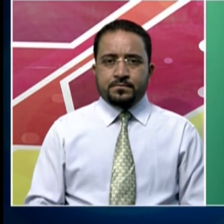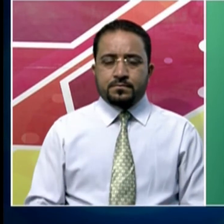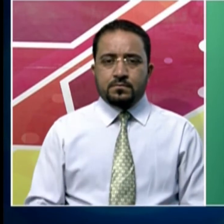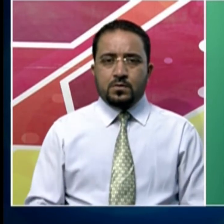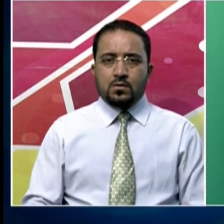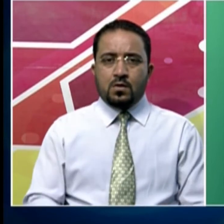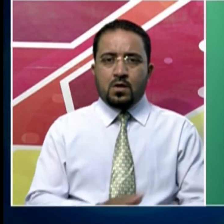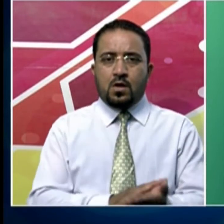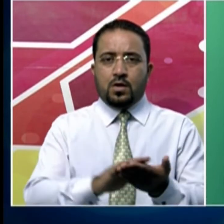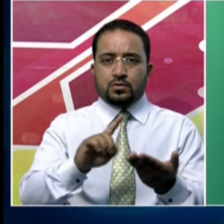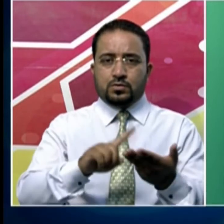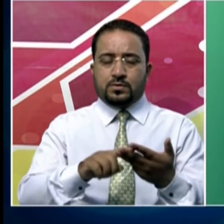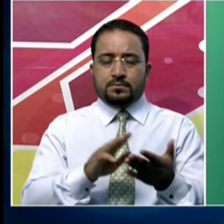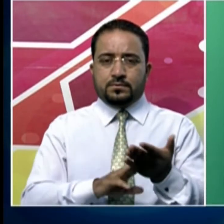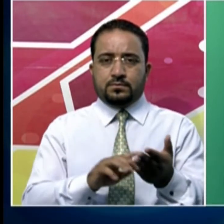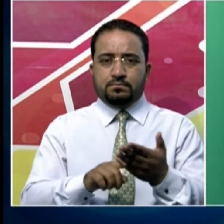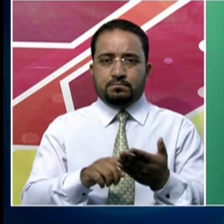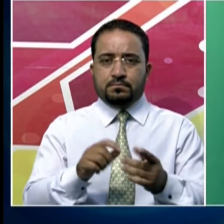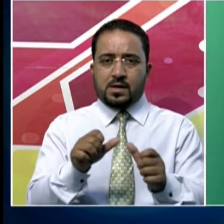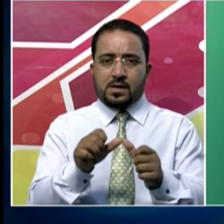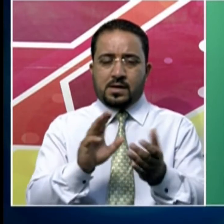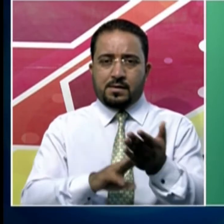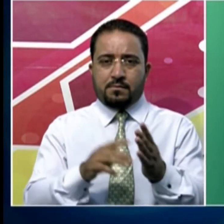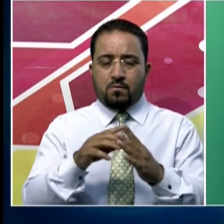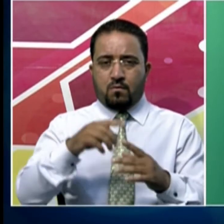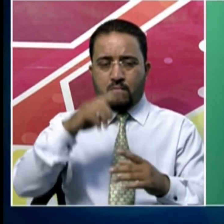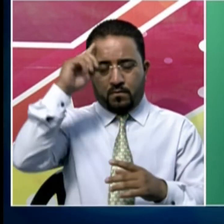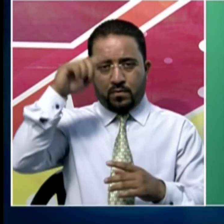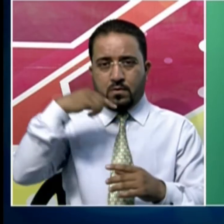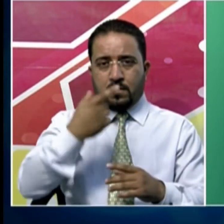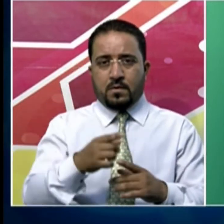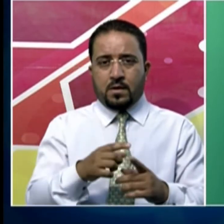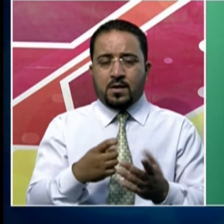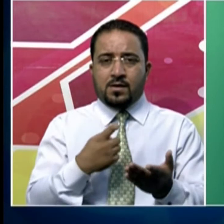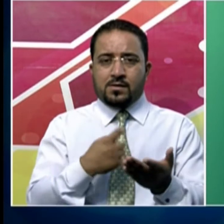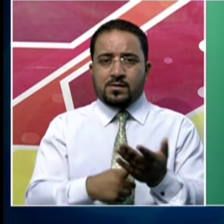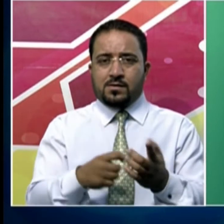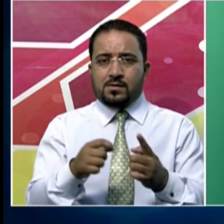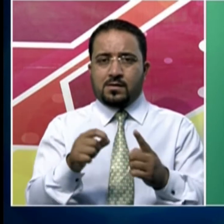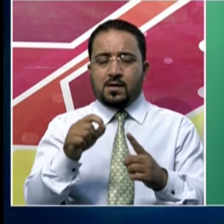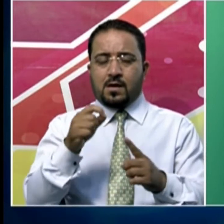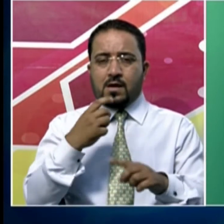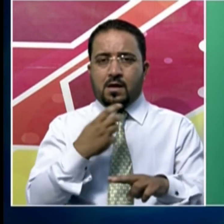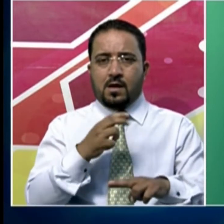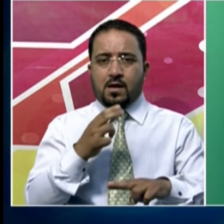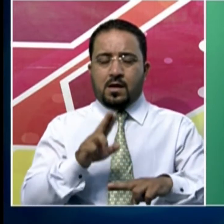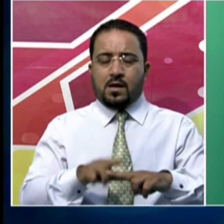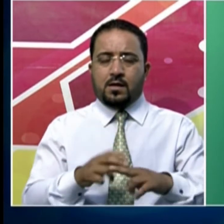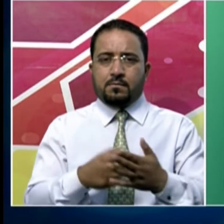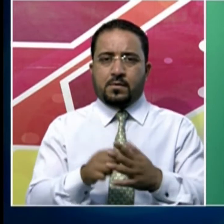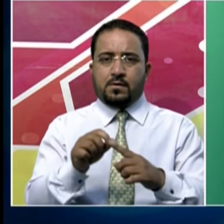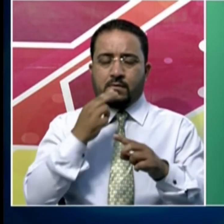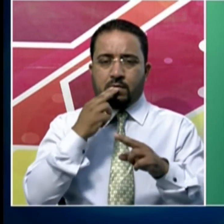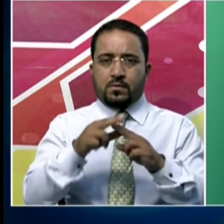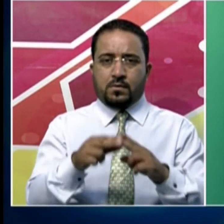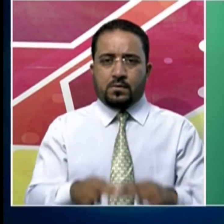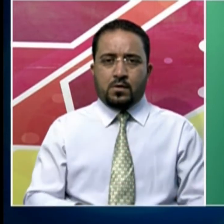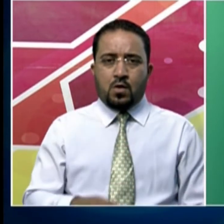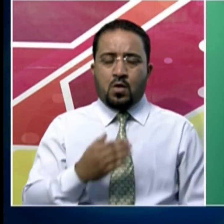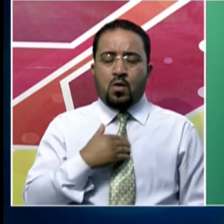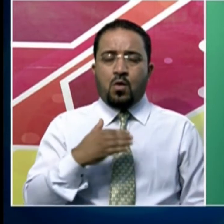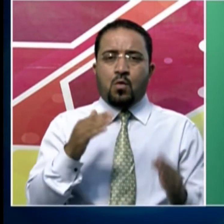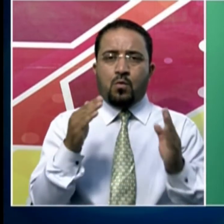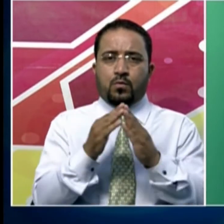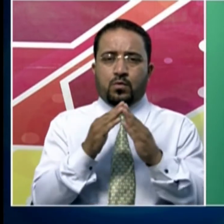مرکزی وزیر داخل امیت شاہ نے اس موقع پر سی آر پی ایف کے اہلکاروں اور ان کے